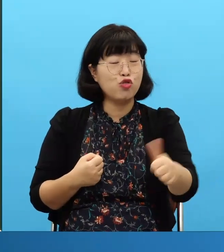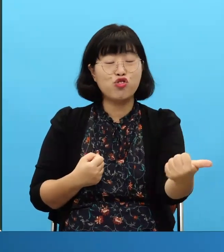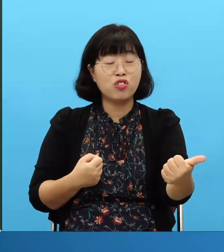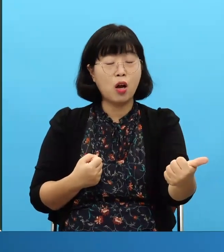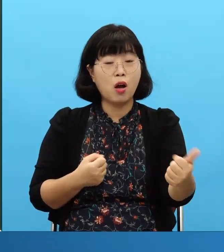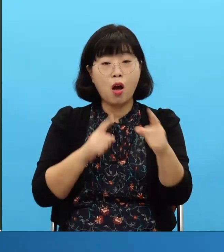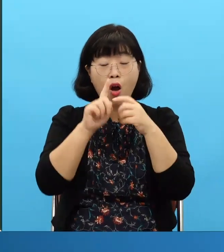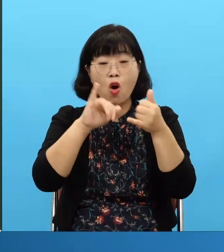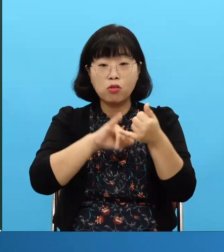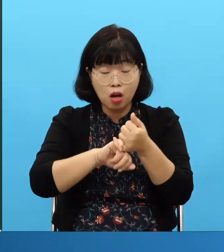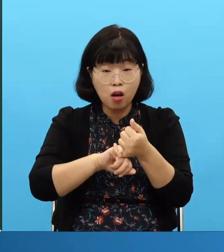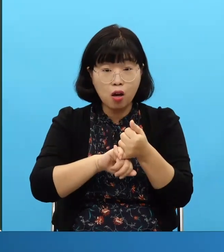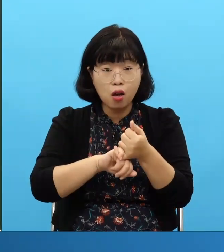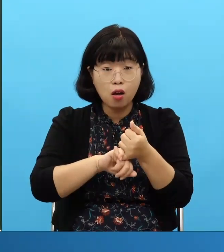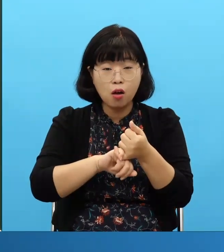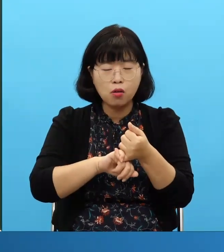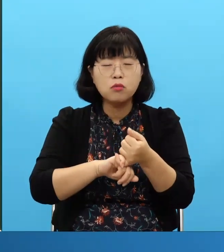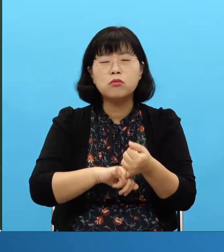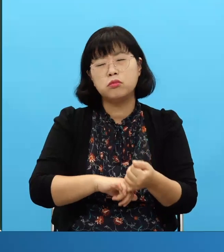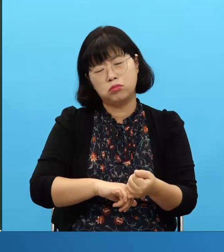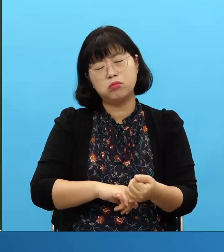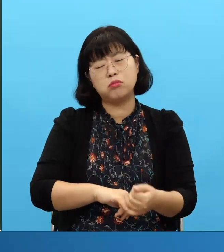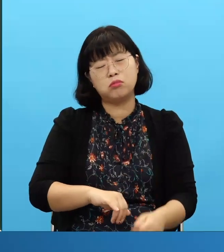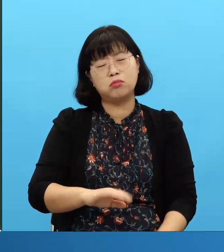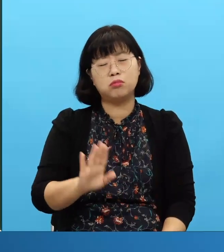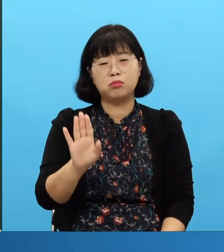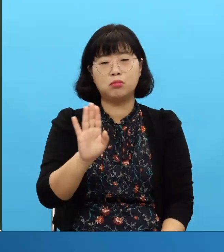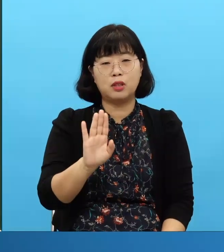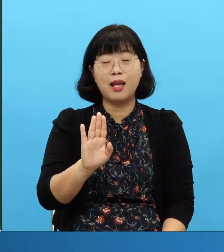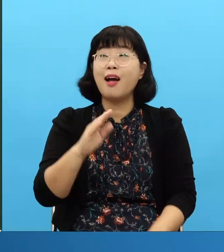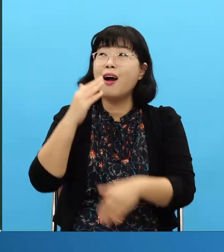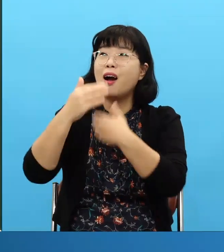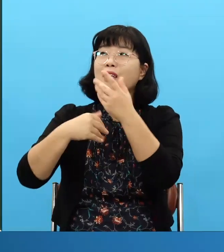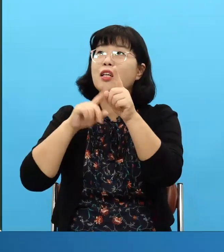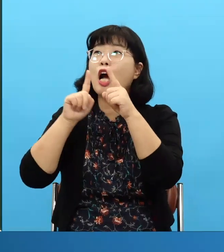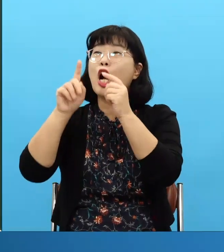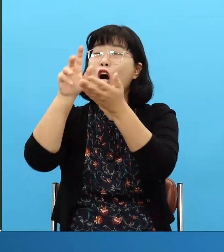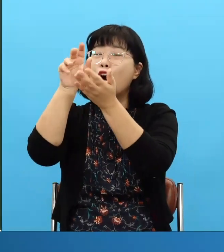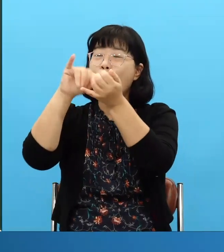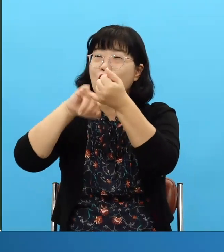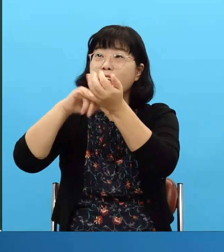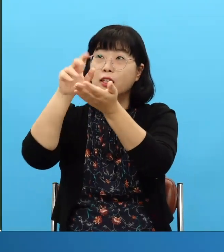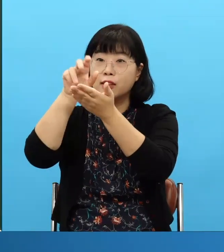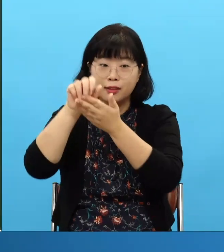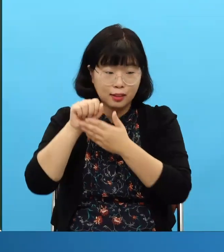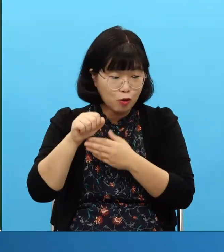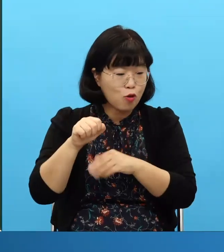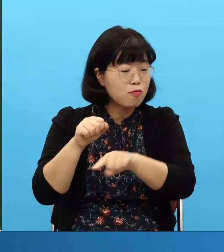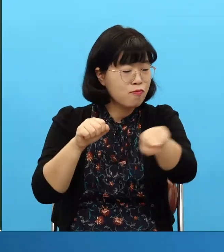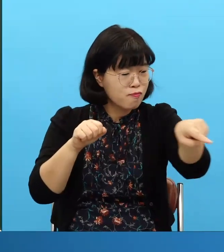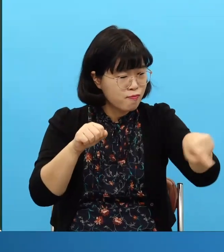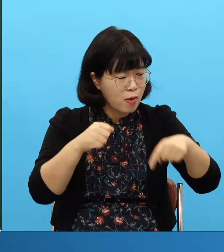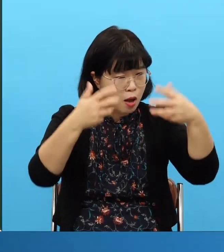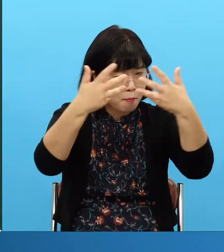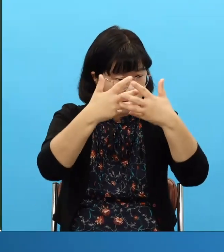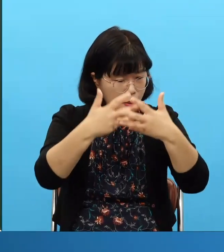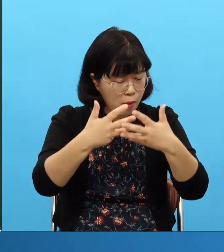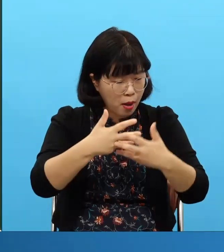concreto que Dios desea Hoy en día de hoy deben tomar